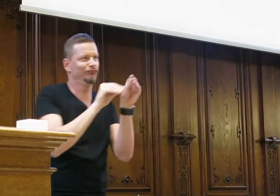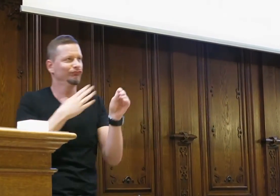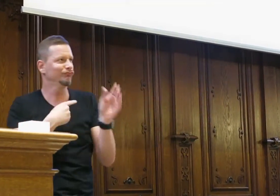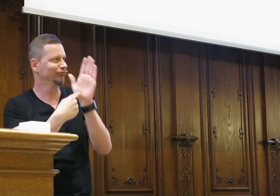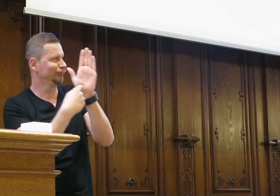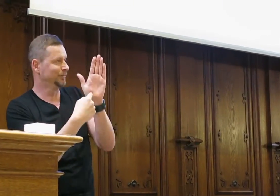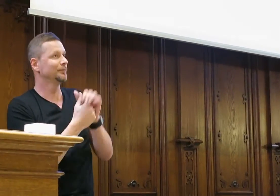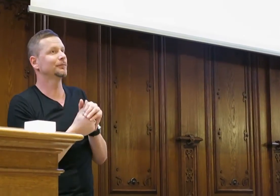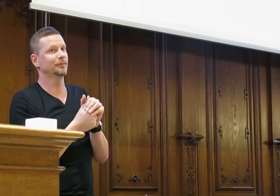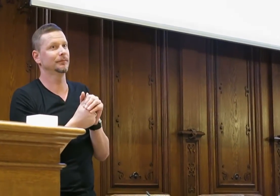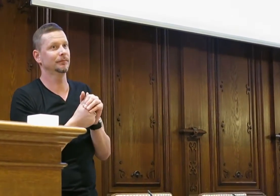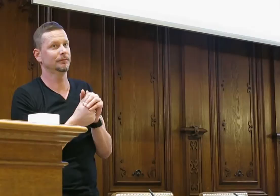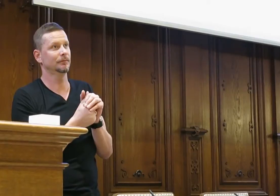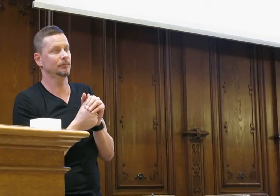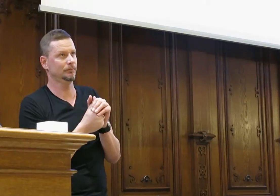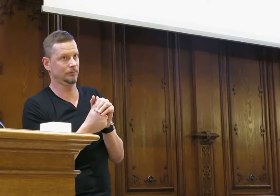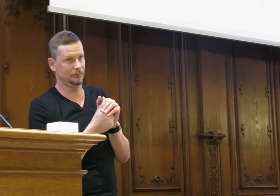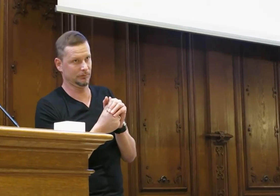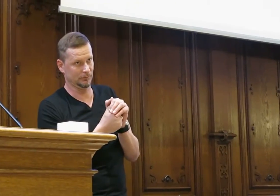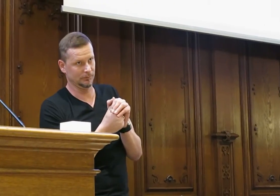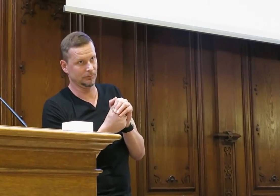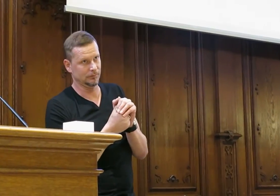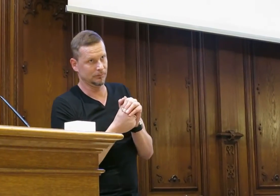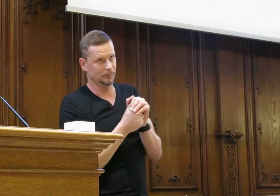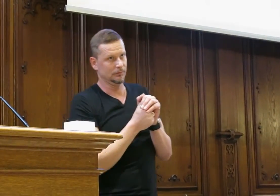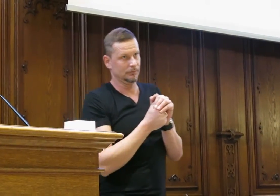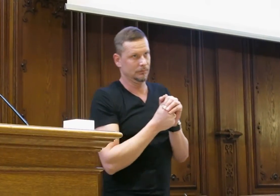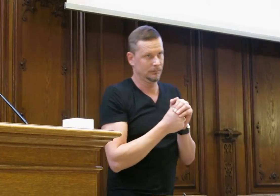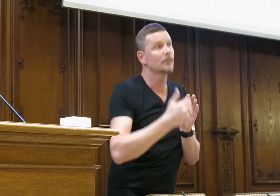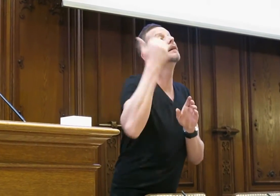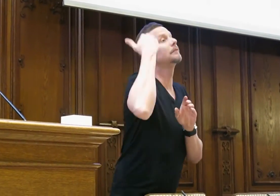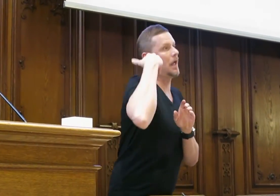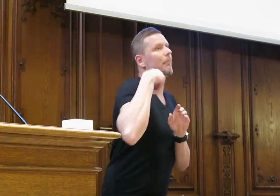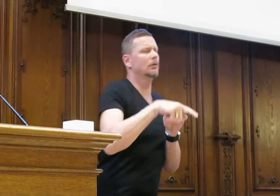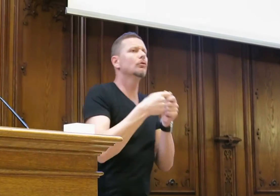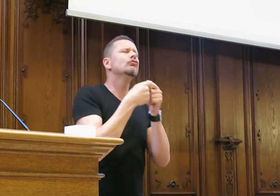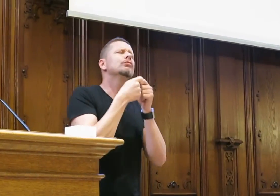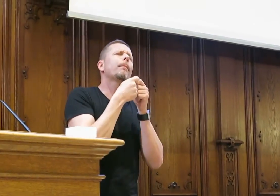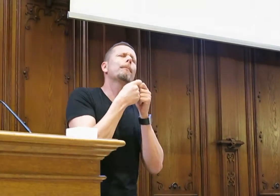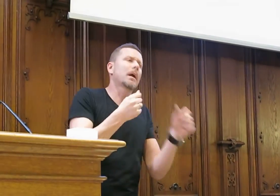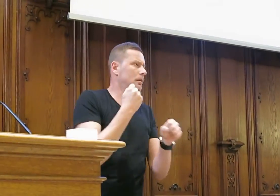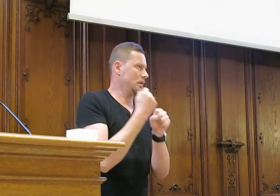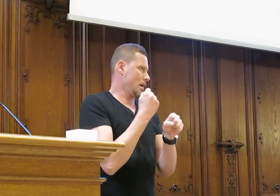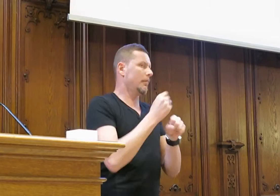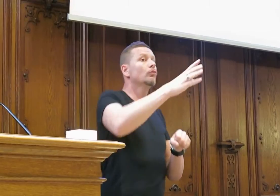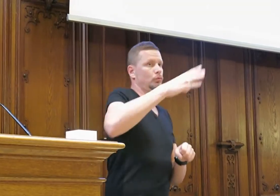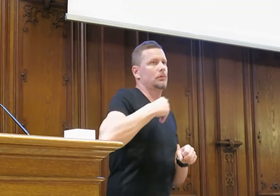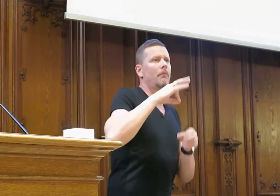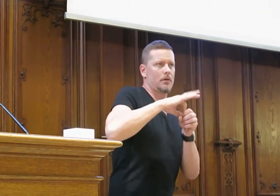schon einmal gemacht, im Rahmen einer Veranstaltung. Und das war sehr spannende Arbeit auch